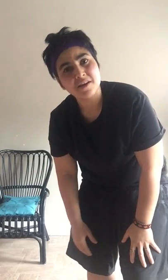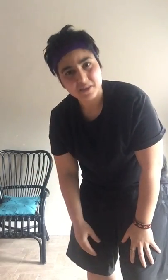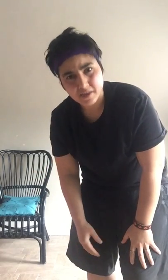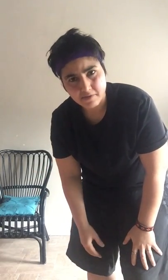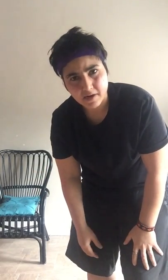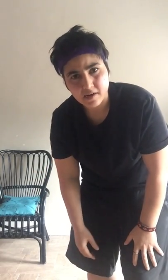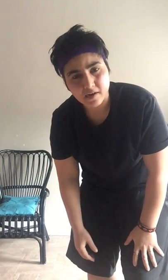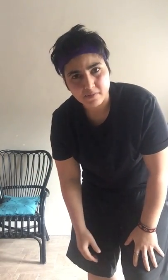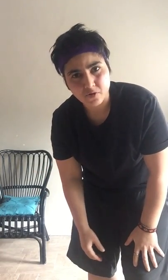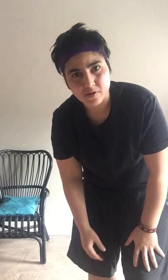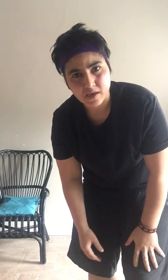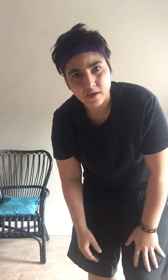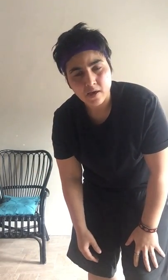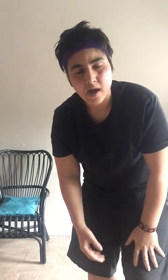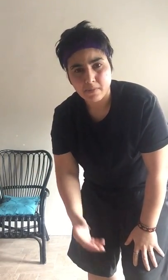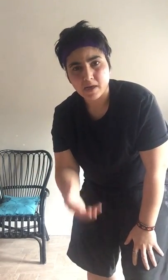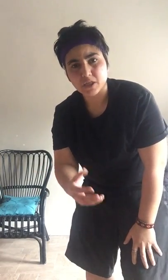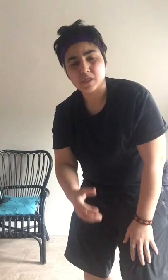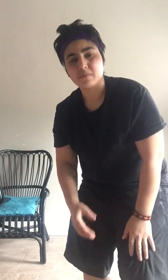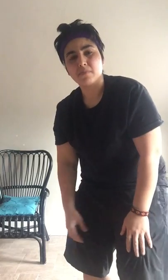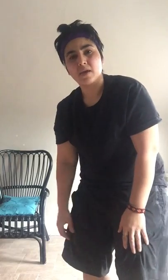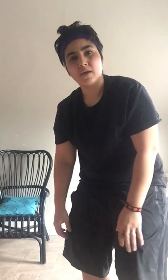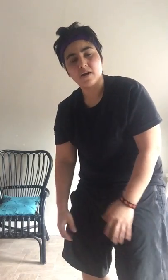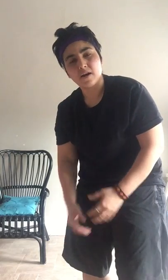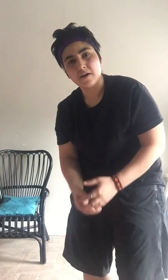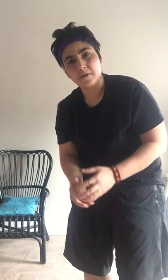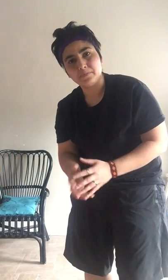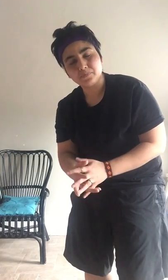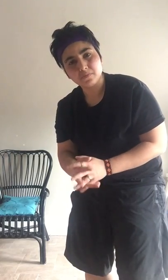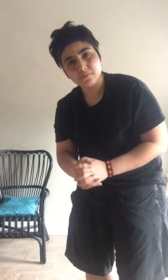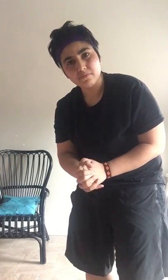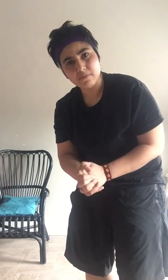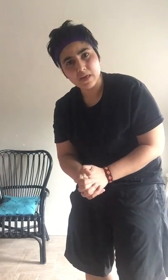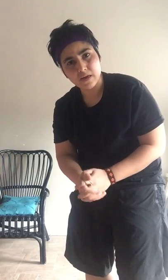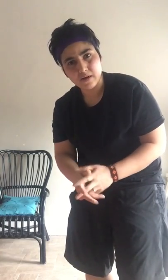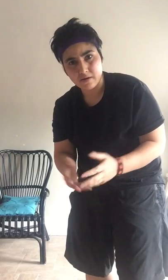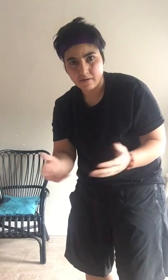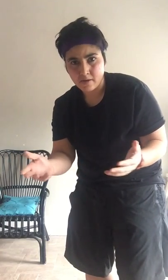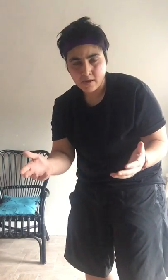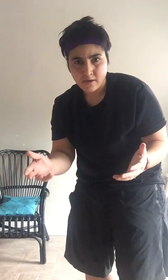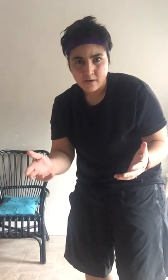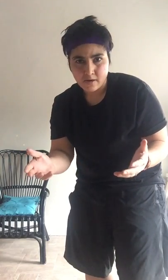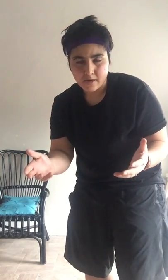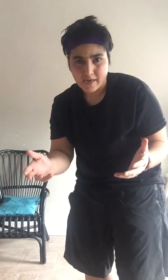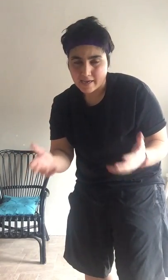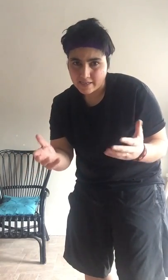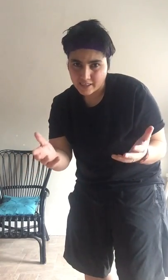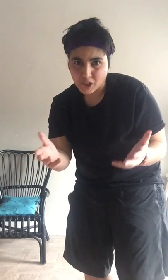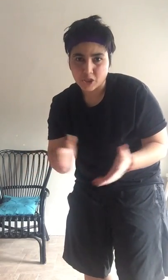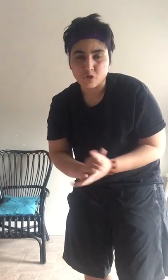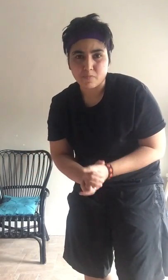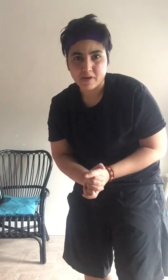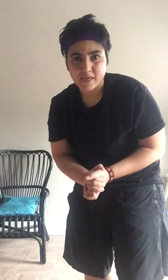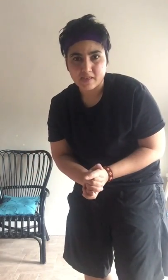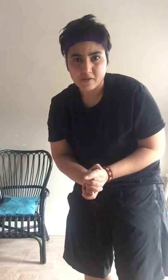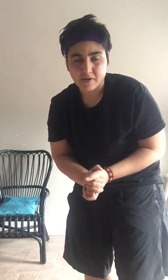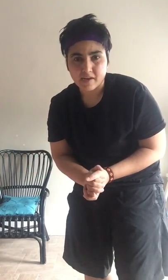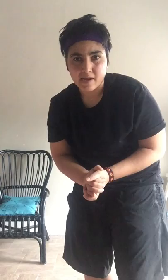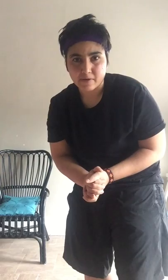दर्दें खतम होती है हमारे जिसम में एक इंडिकेशन के तो पर यह दर्द वगारा काम